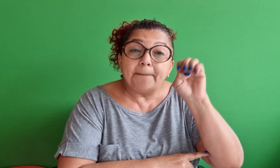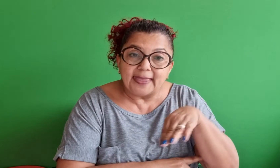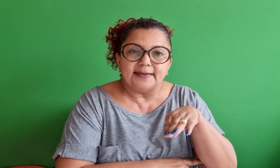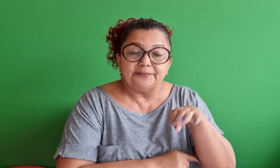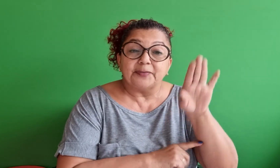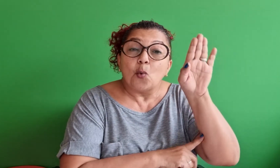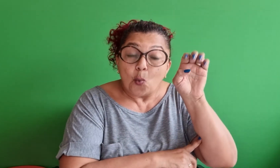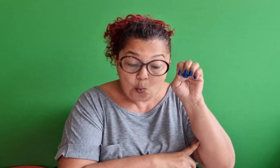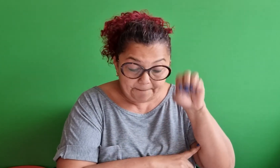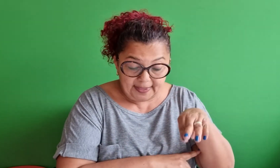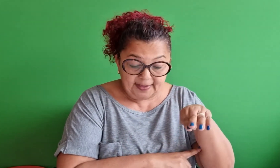Para fazer o bem